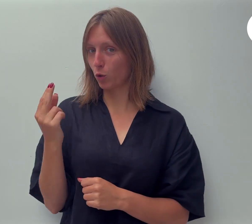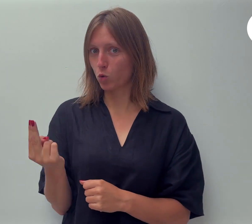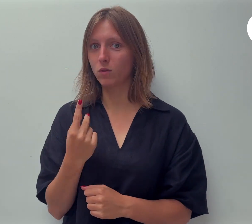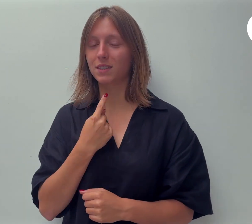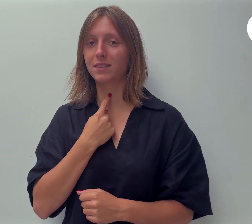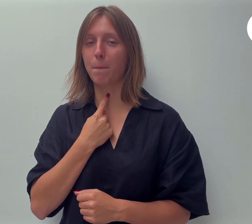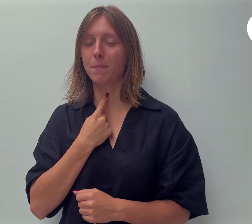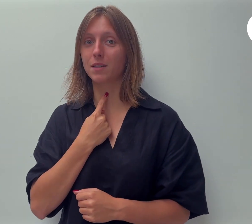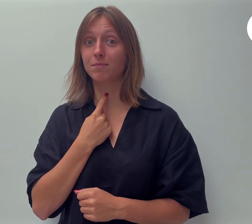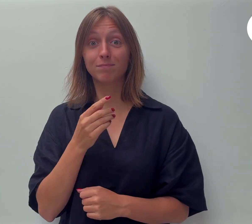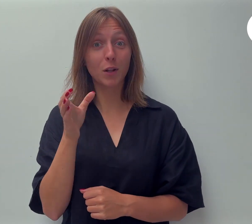Sta op en schitter.